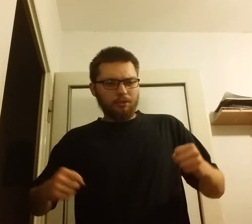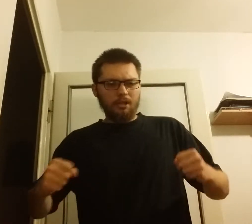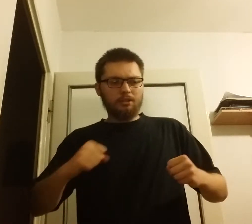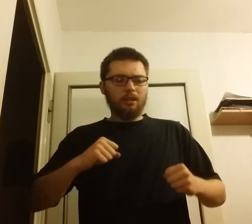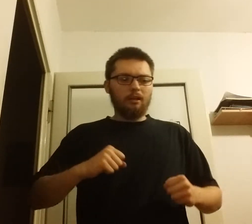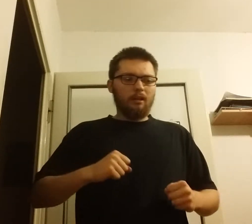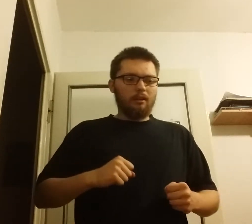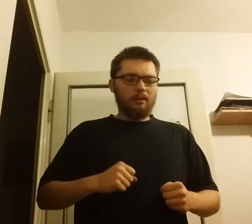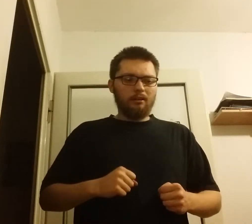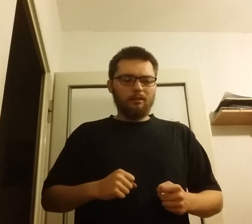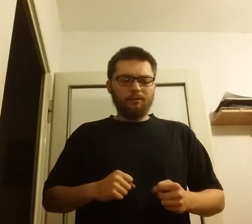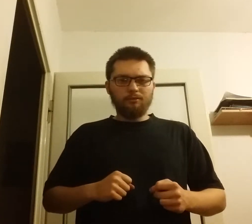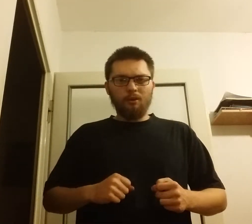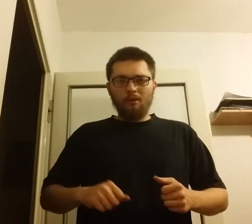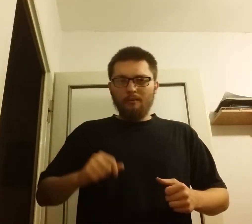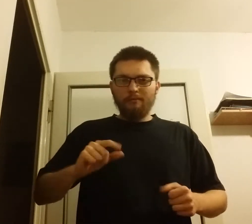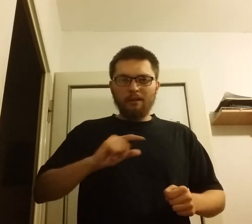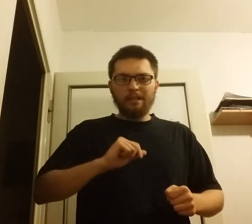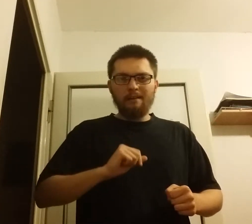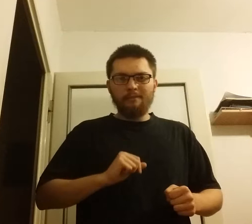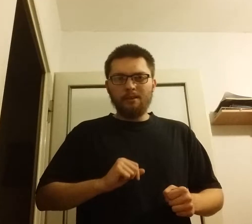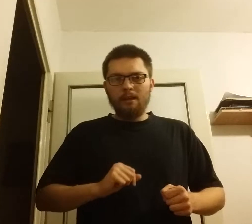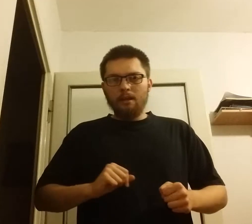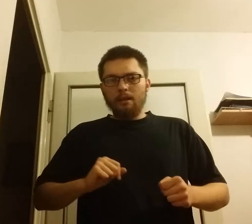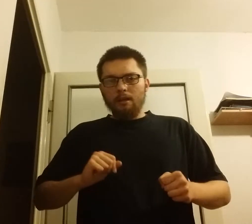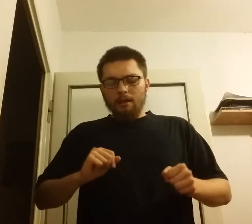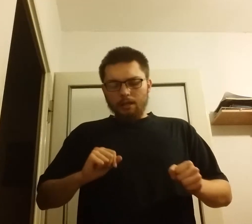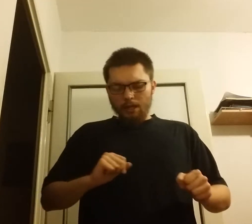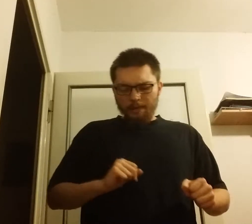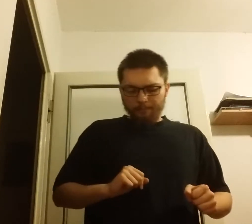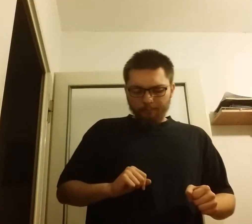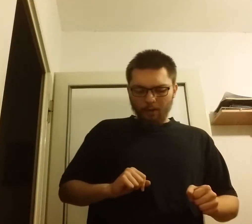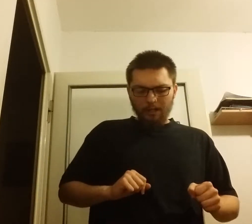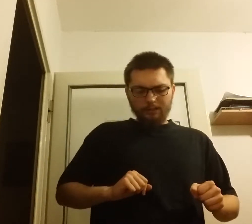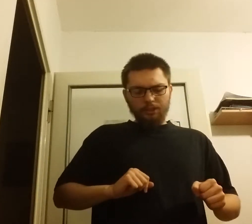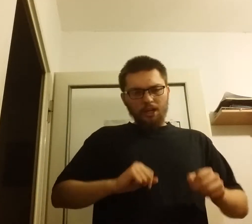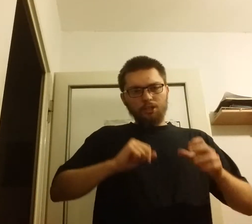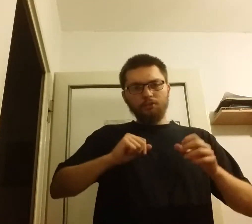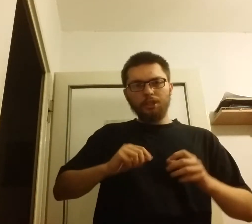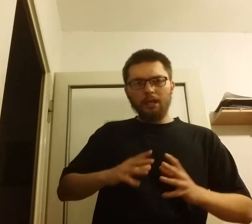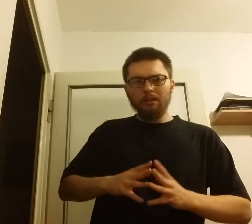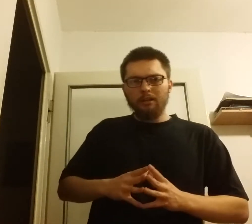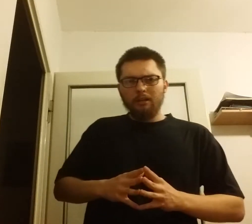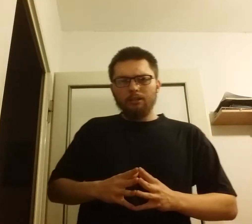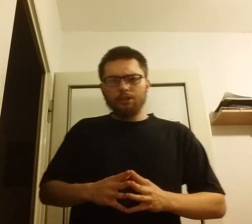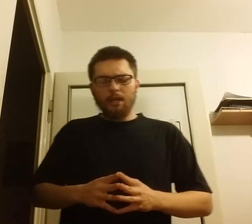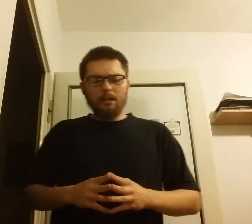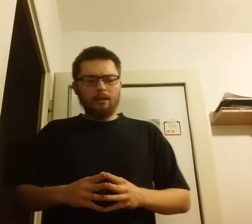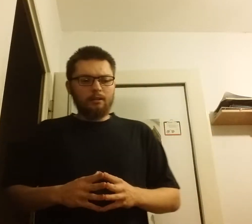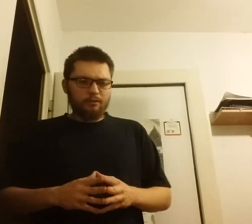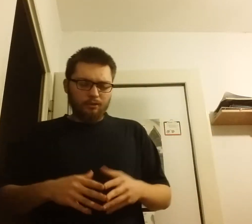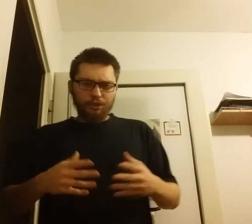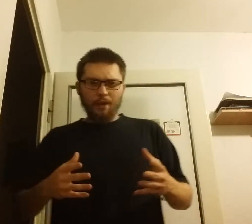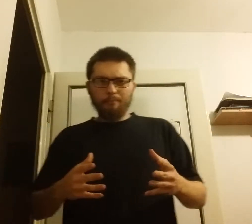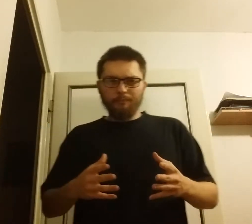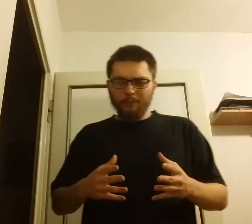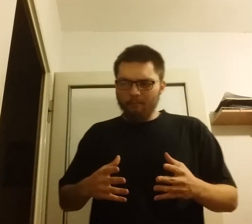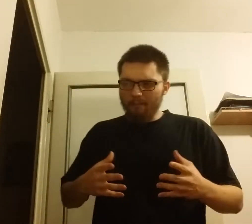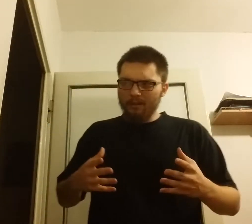przyjeżdża do Warszawy i Polacy cieszą się, że mamy